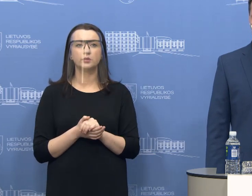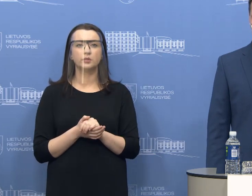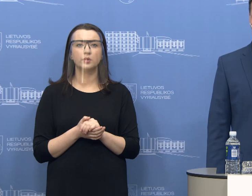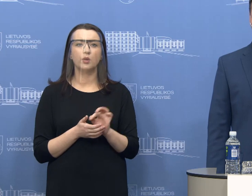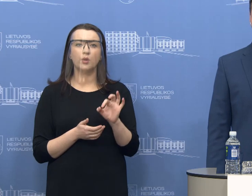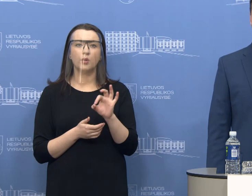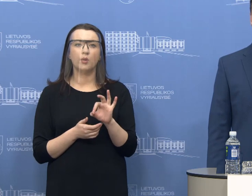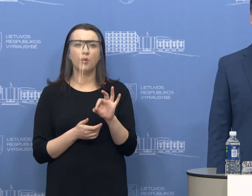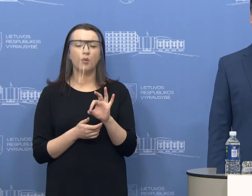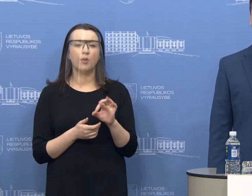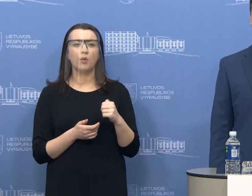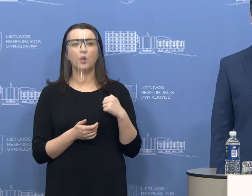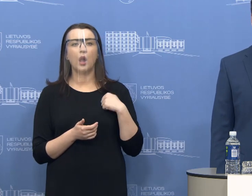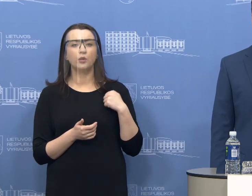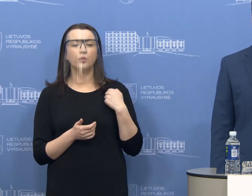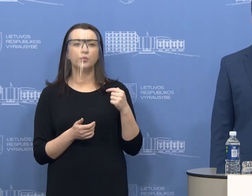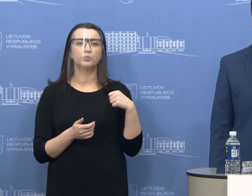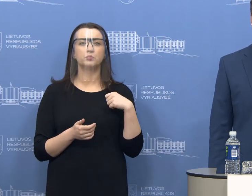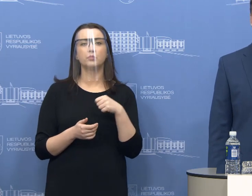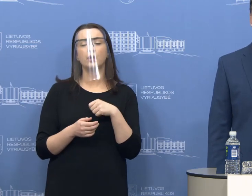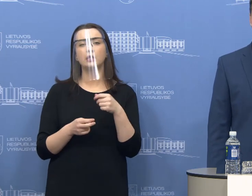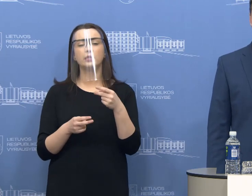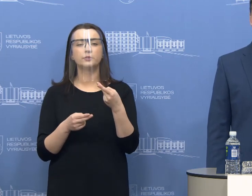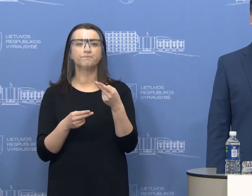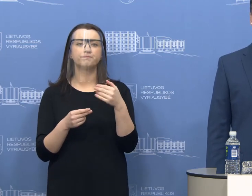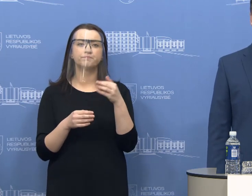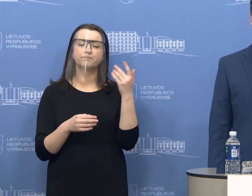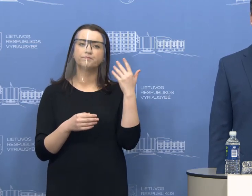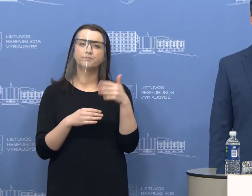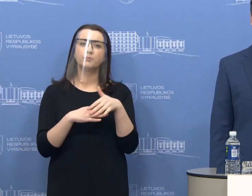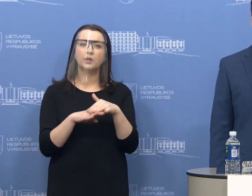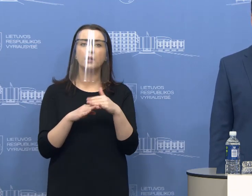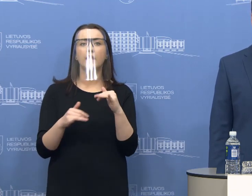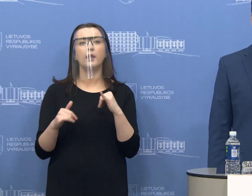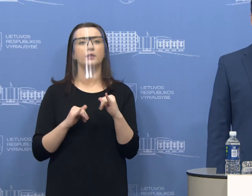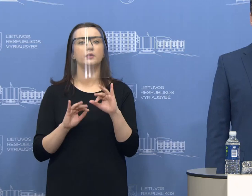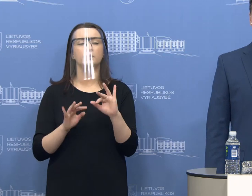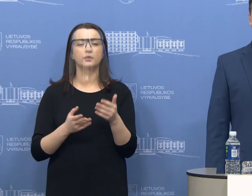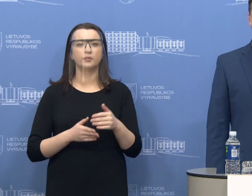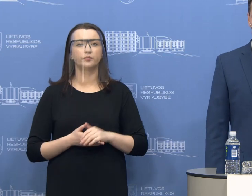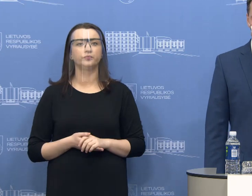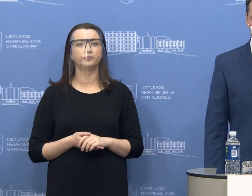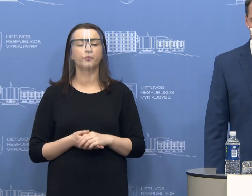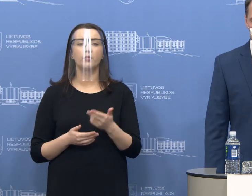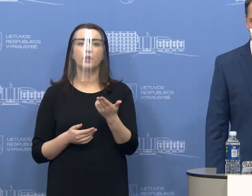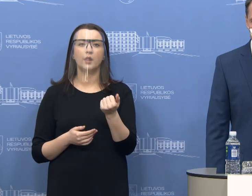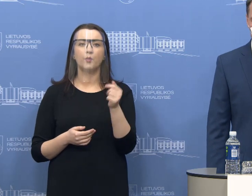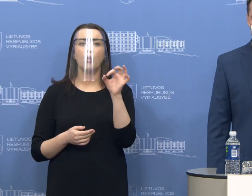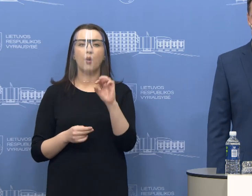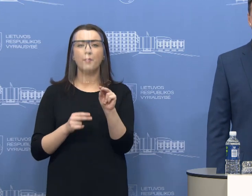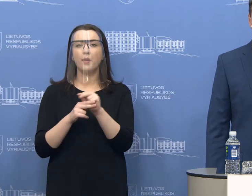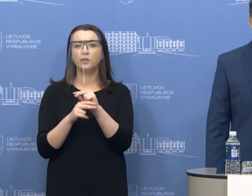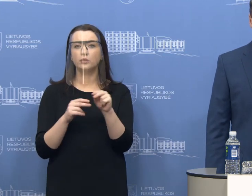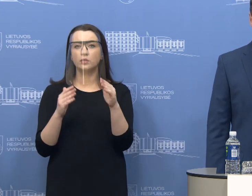už nesunkius nusikaltimus? Ar svarstote tai daryti ir jei ne, taip padėl? Tai pirmiausiai pataisos